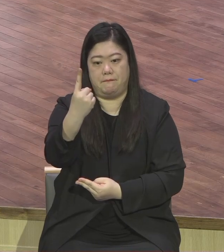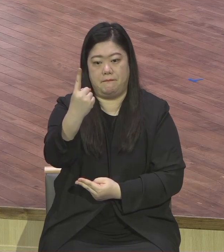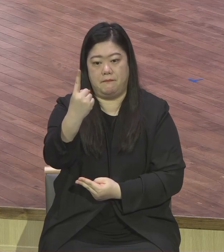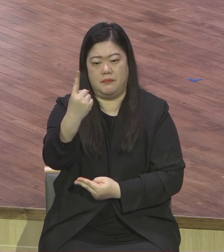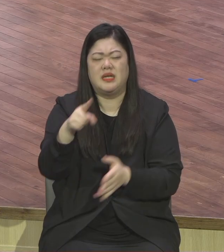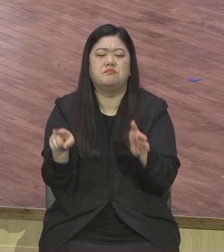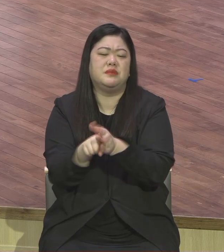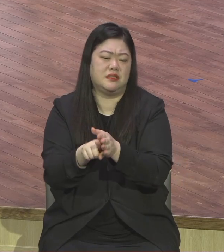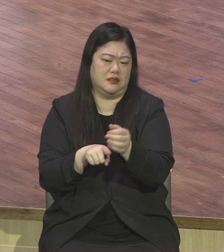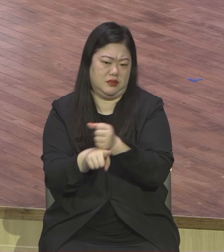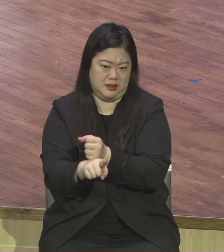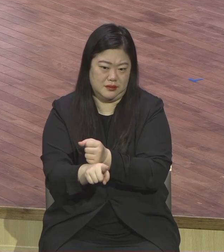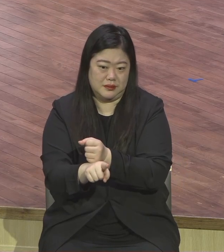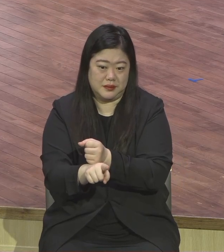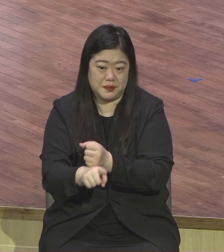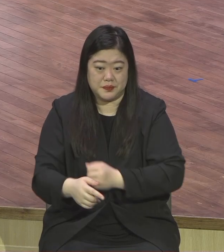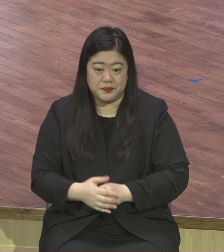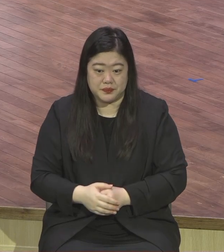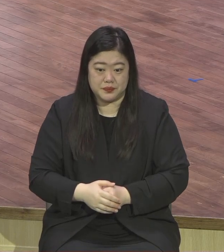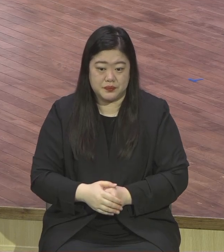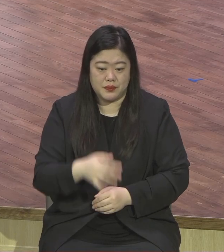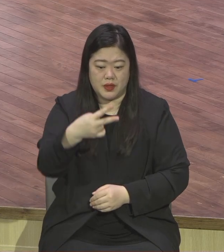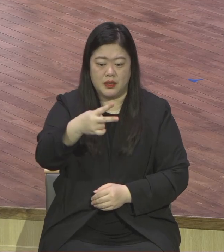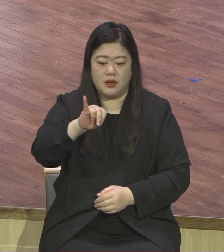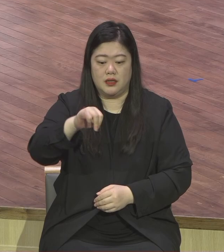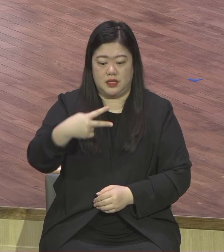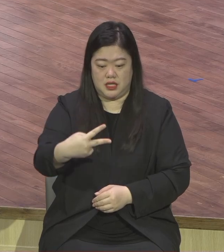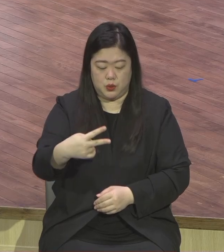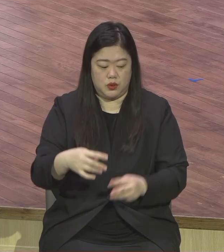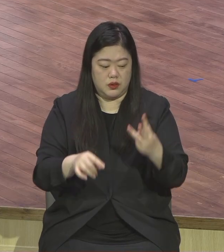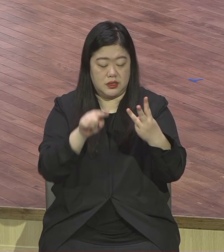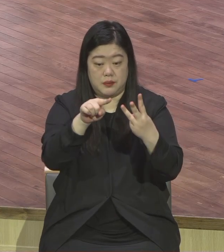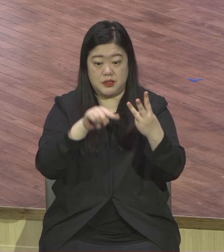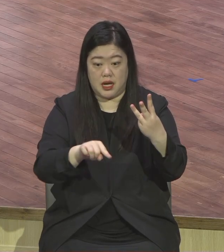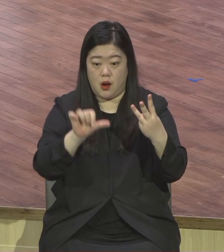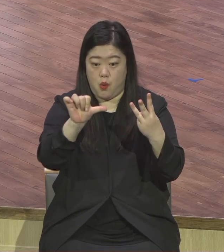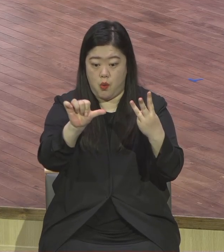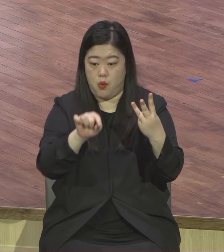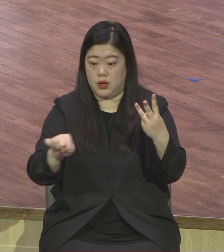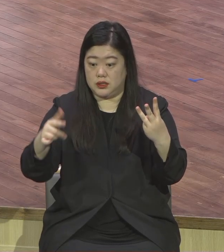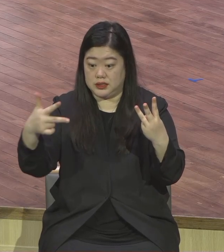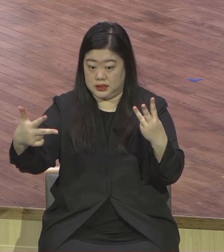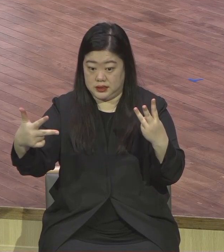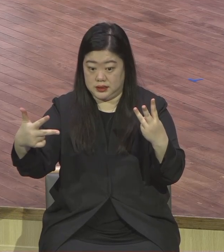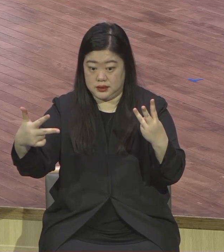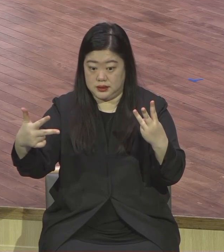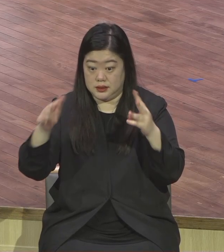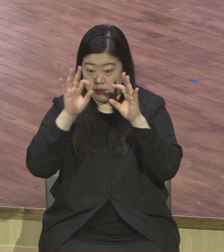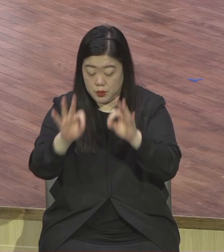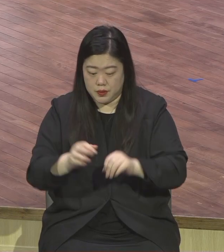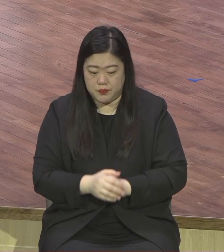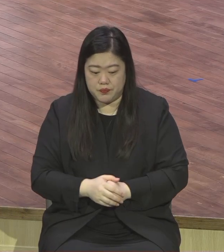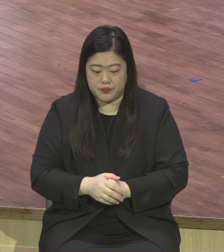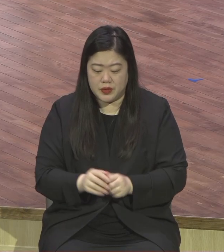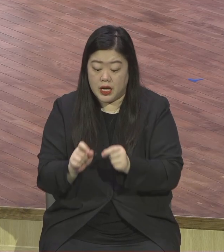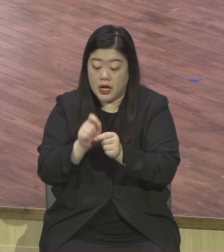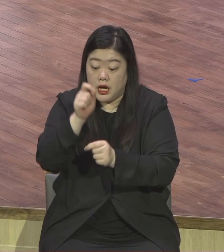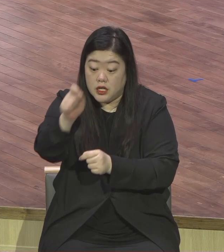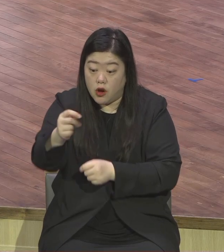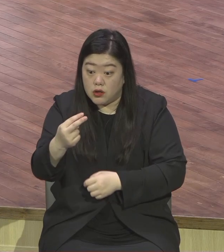디도서 3장 5절로 실제로 보면 이 영생은 어떤 인간의 행위로 주어진 것이 아님을 밝히고